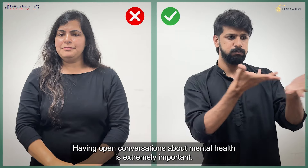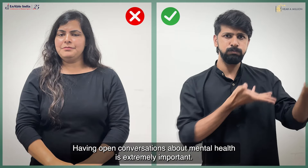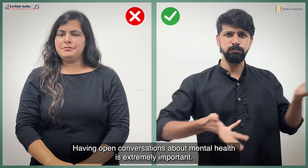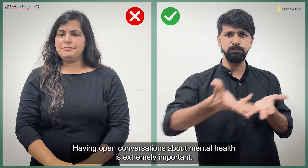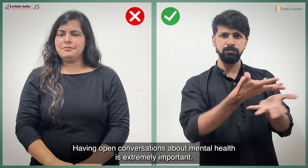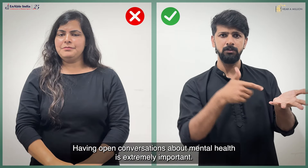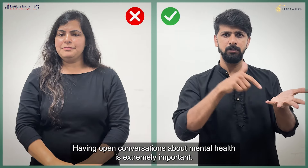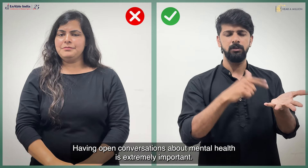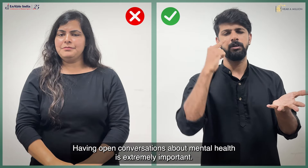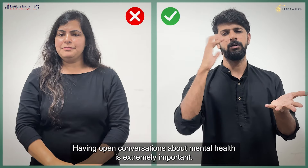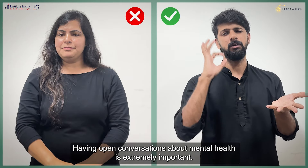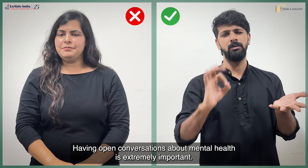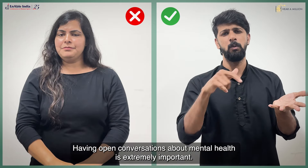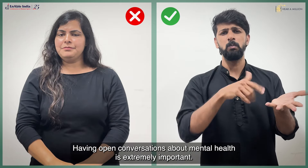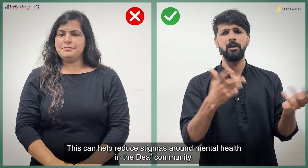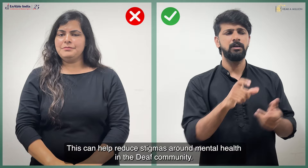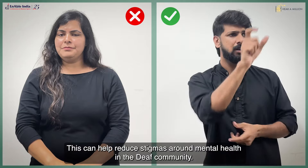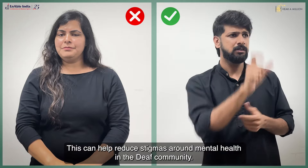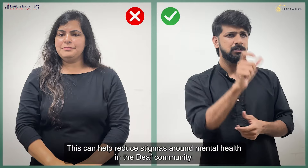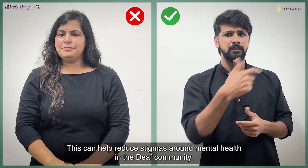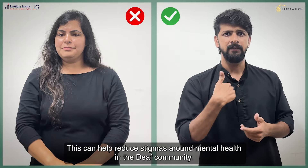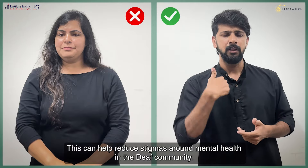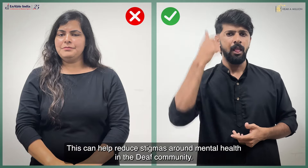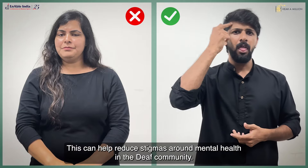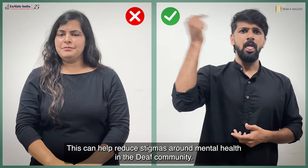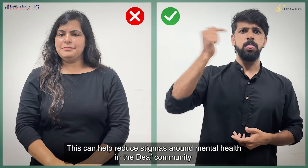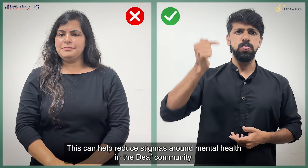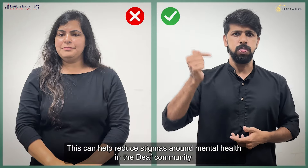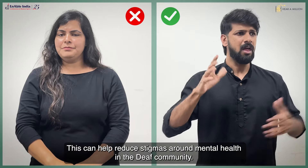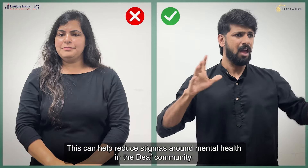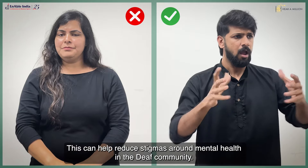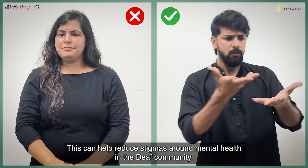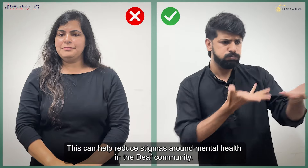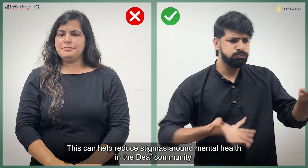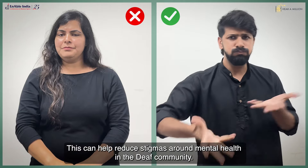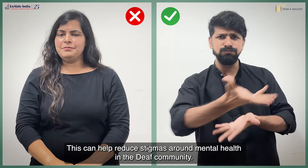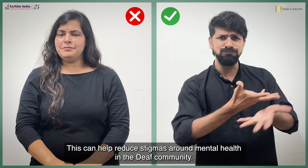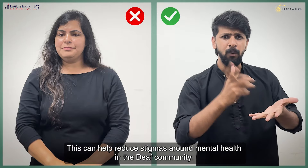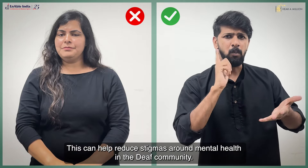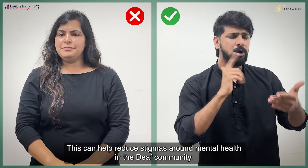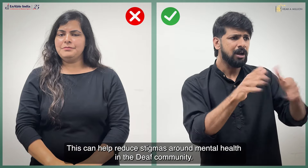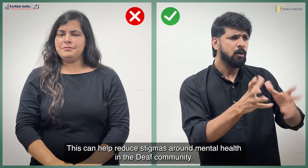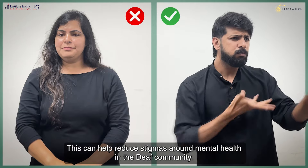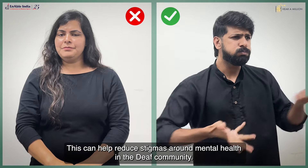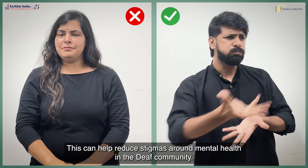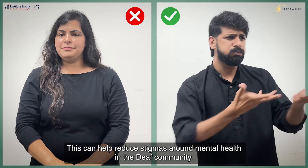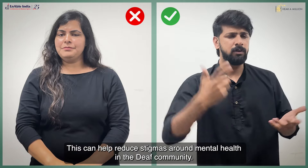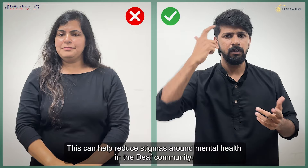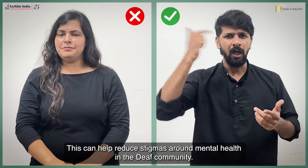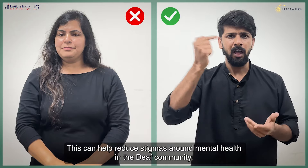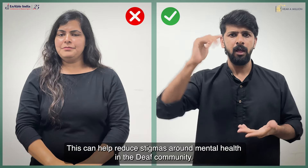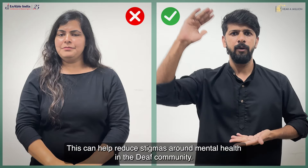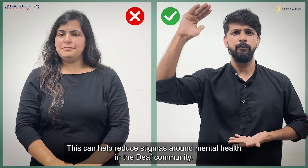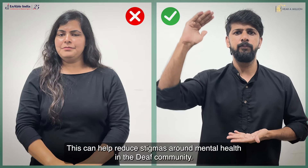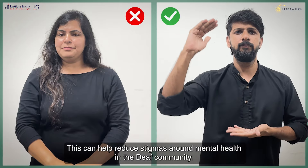मानसिक स्वास्थ्य के बारे में खुल कर बात चीत करना बेहट जरूरी है। इससे बद हर समुधाय में मानसिक स्वास्थ्य